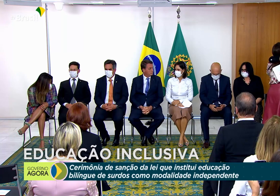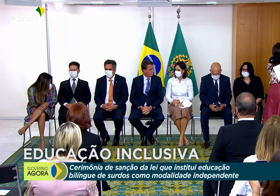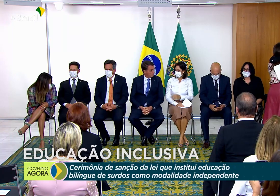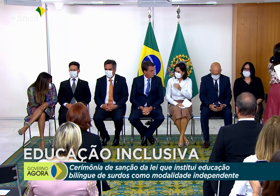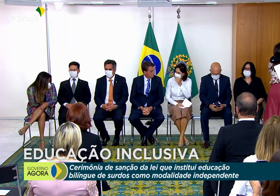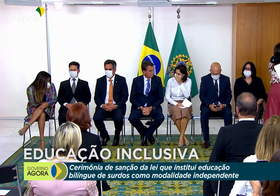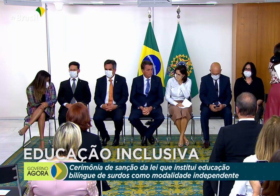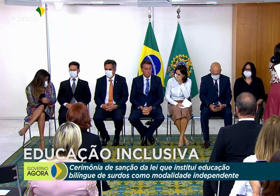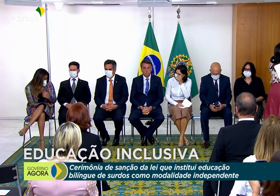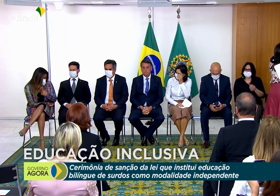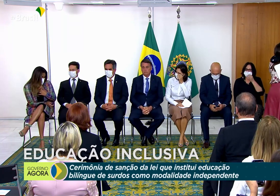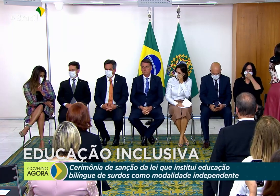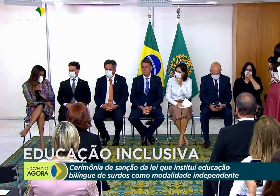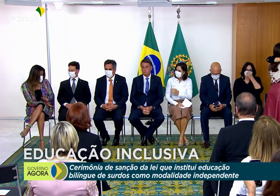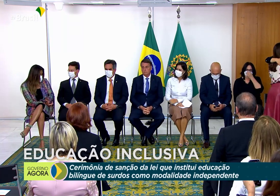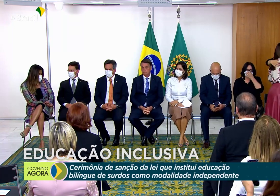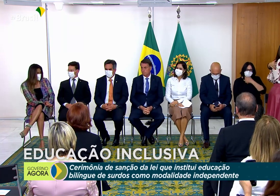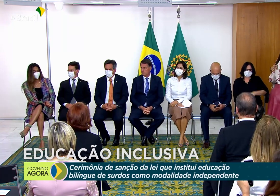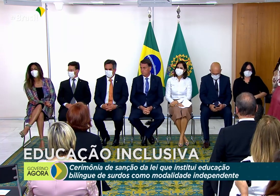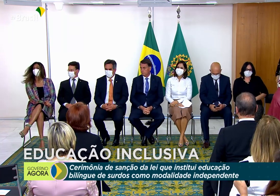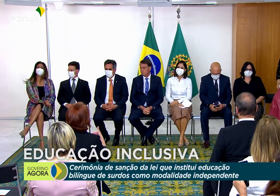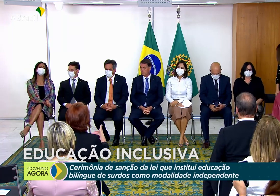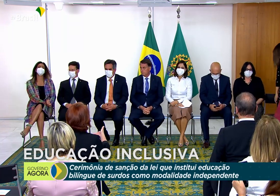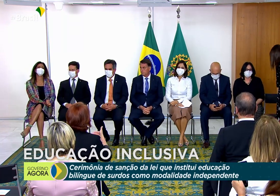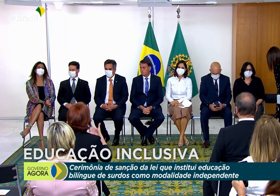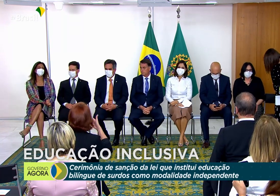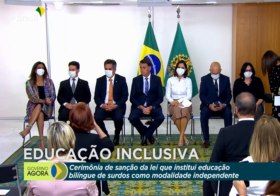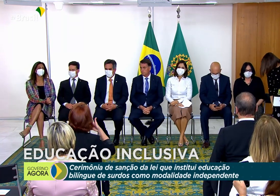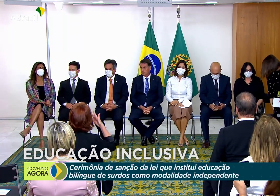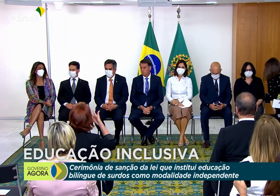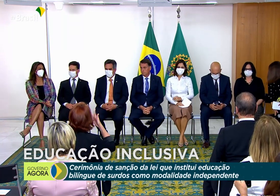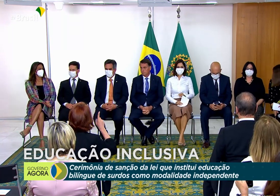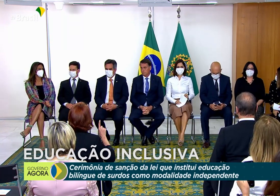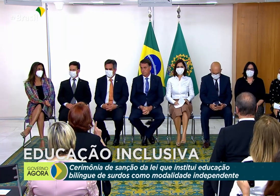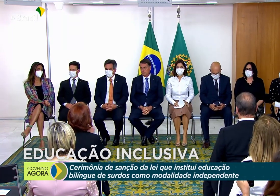Convidamos a fazer uso da palavra agora a senhora Michelle Bolsonaro.